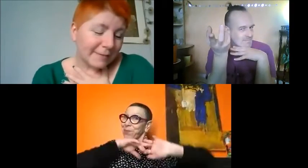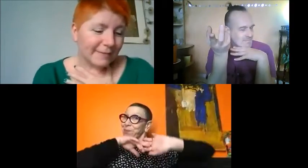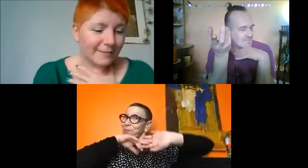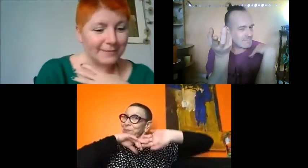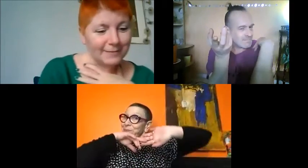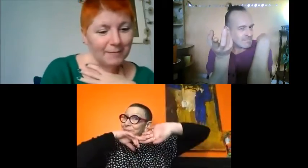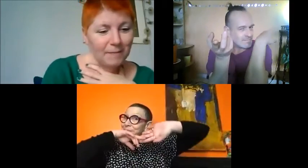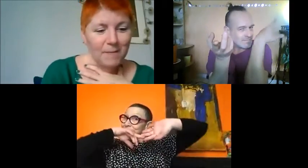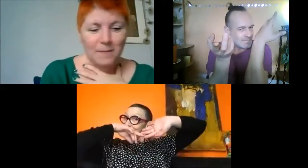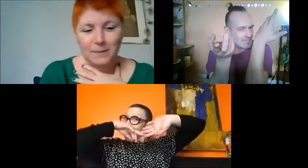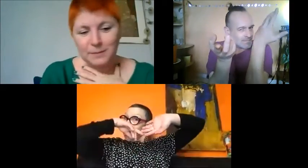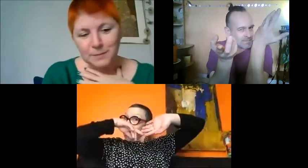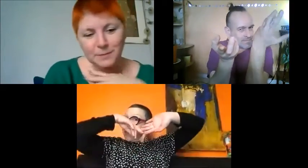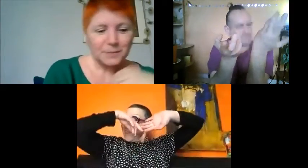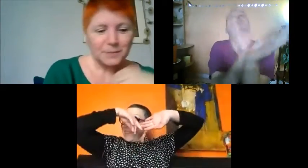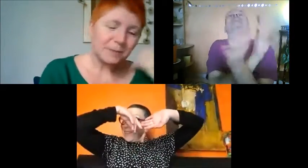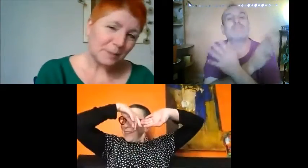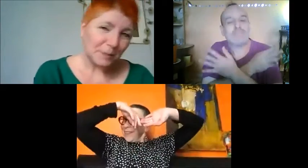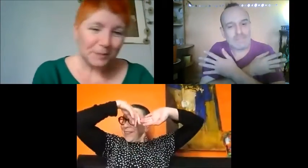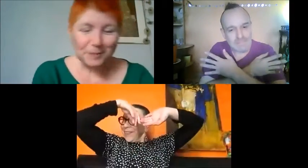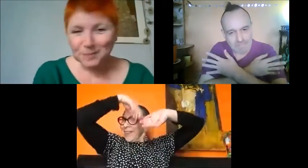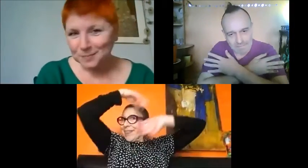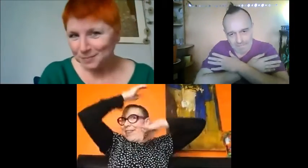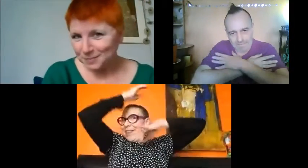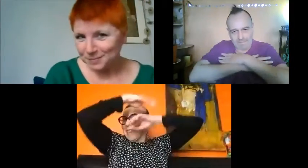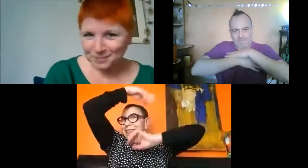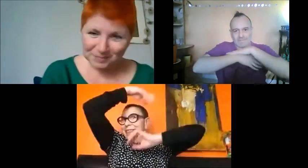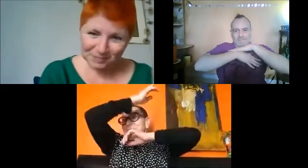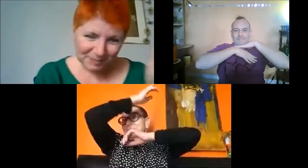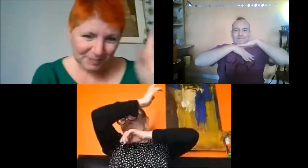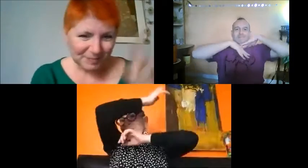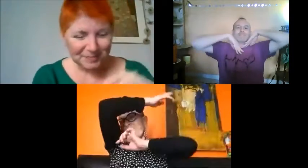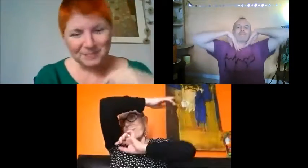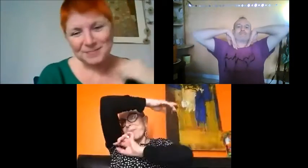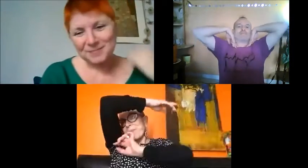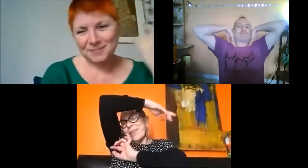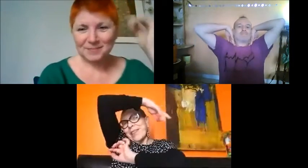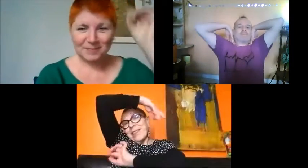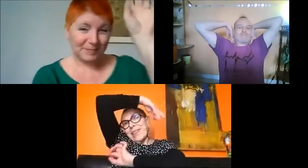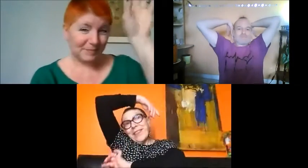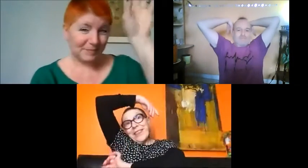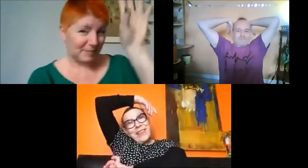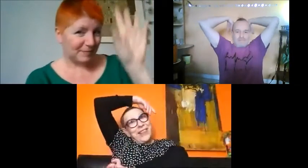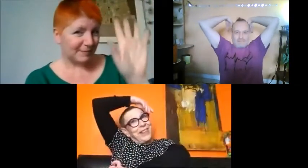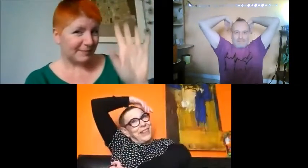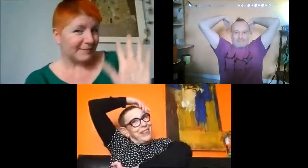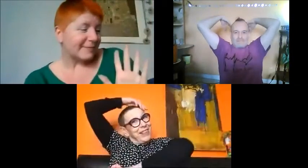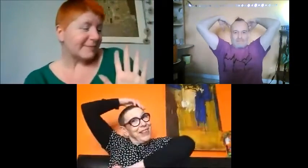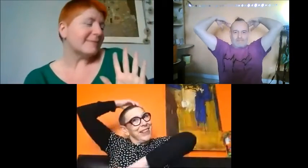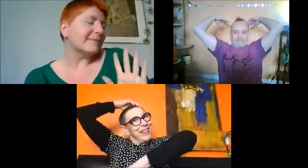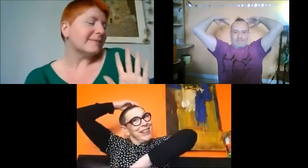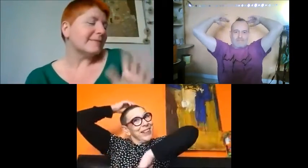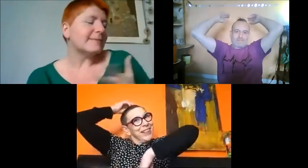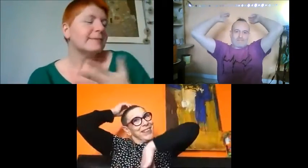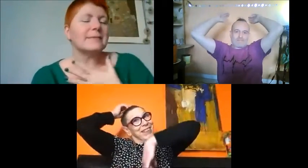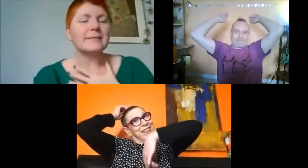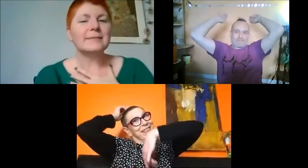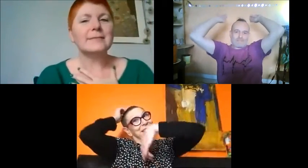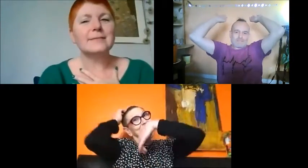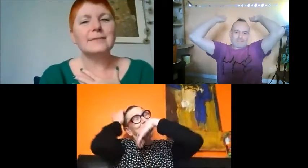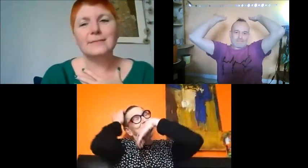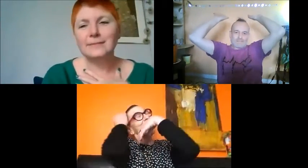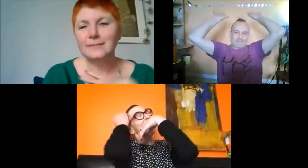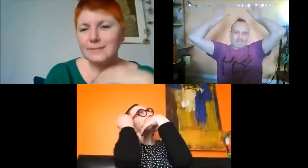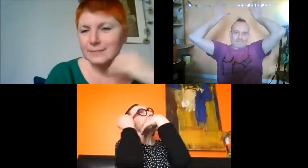empeser la chemise, je me fais picorer le bonbon, je me fais frotter la péninsule,